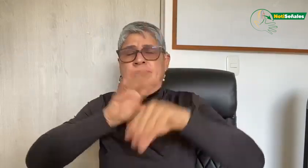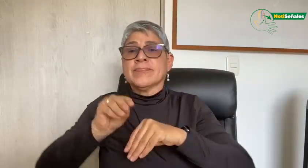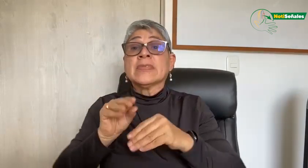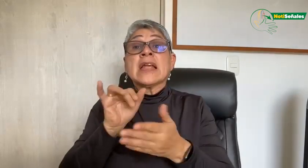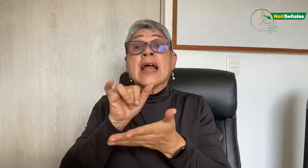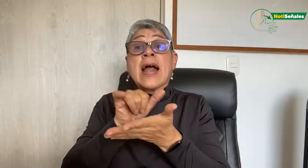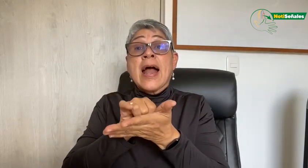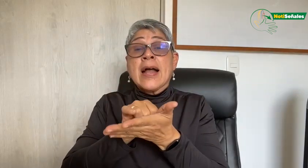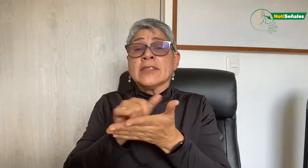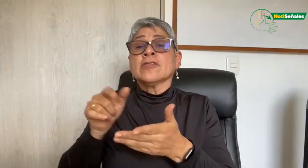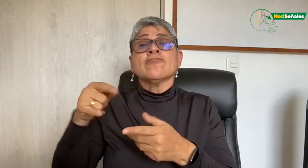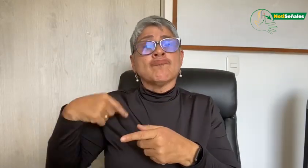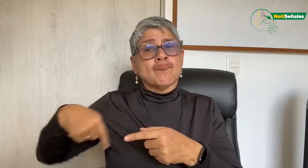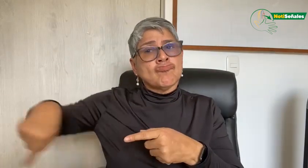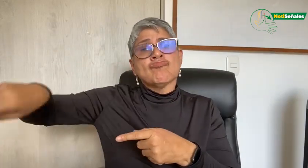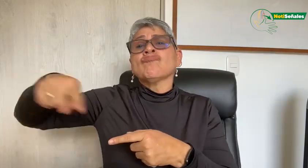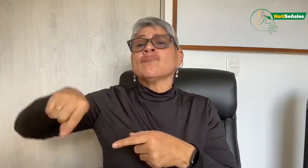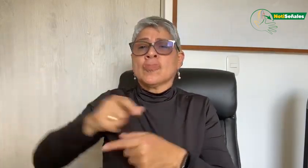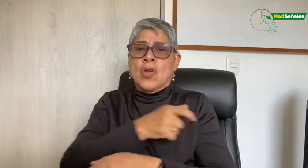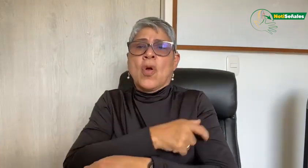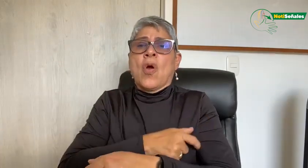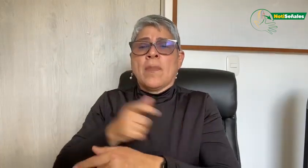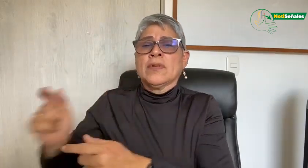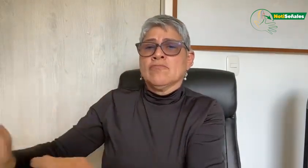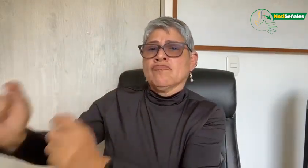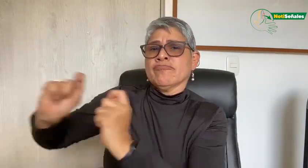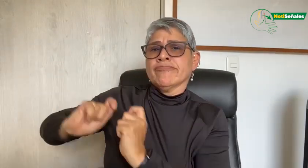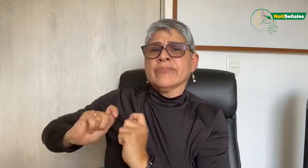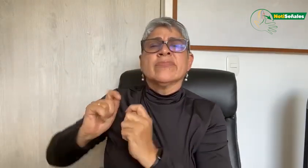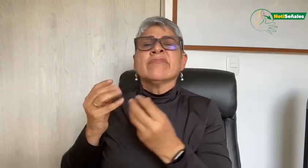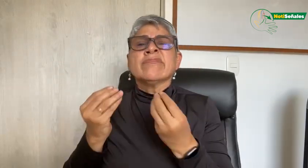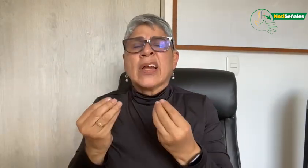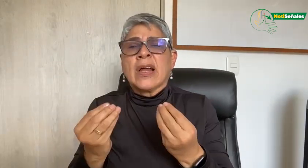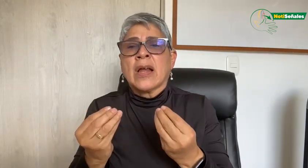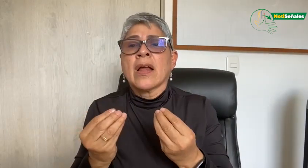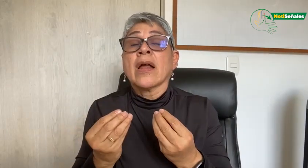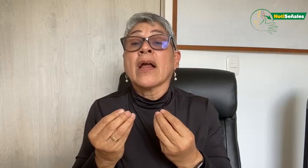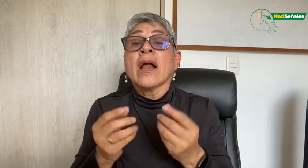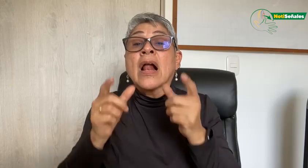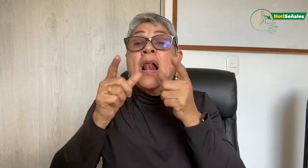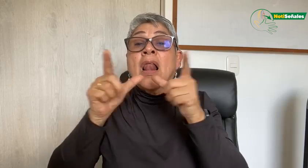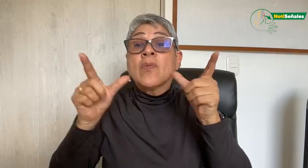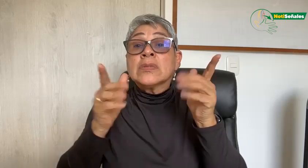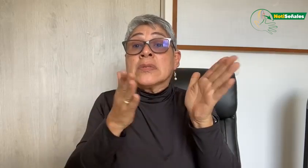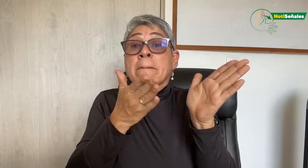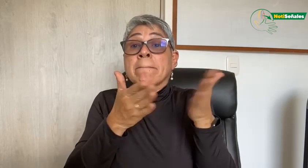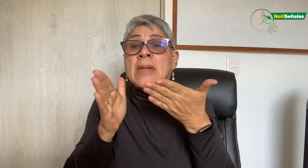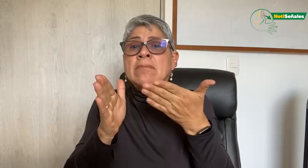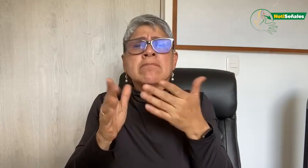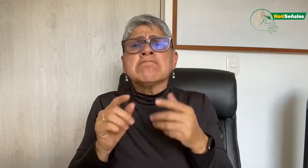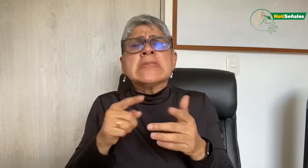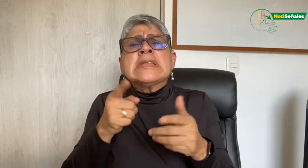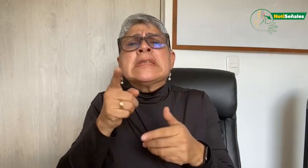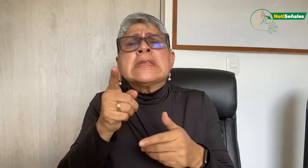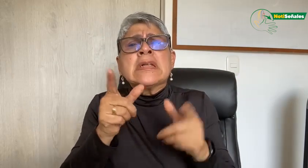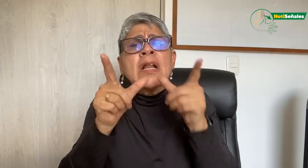como el aprendizaje de la lengua de señas por parte de la población allente. Por eso, siendo la Comisión de Planeación Lingüística, somos